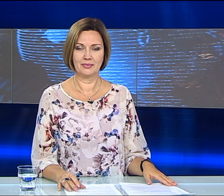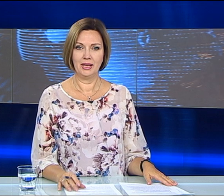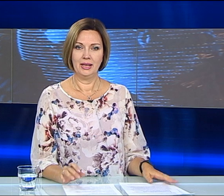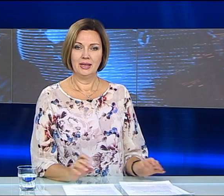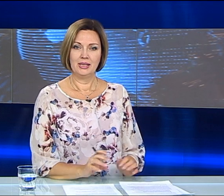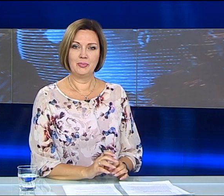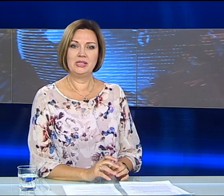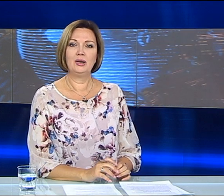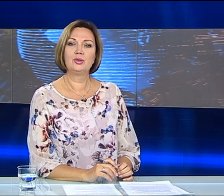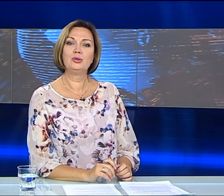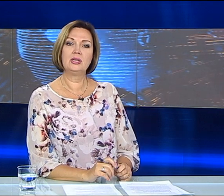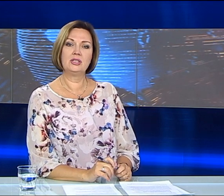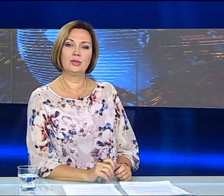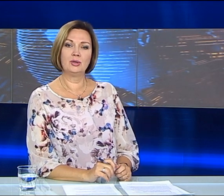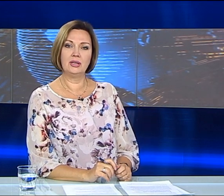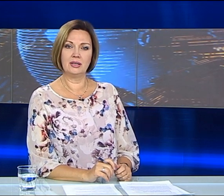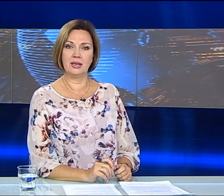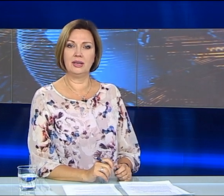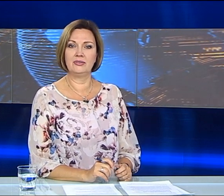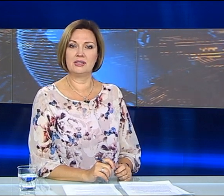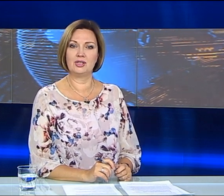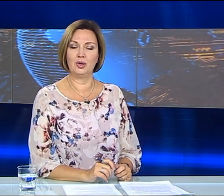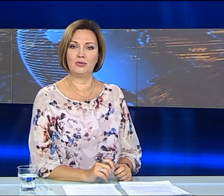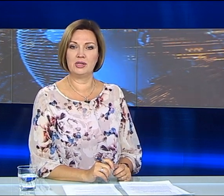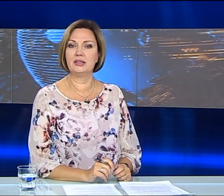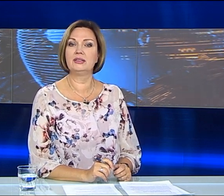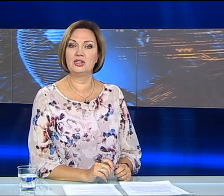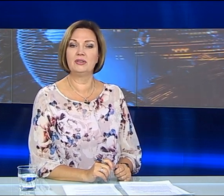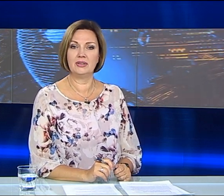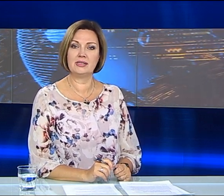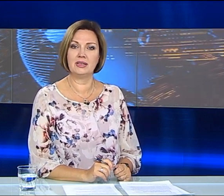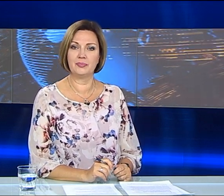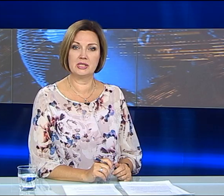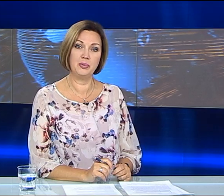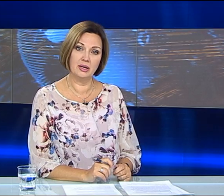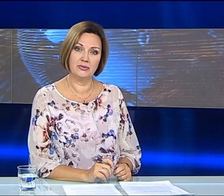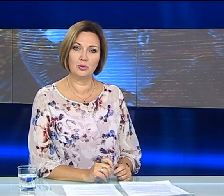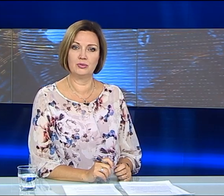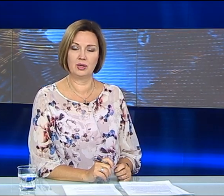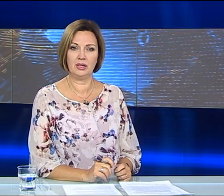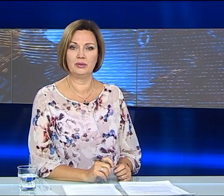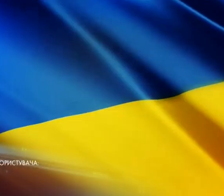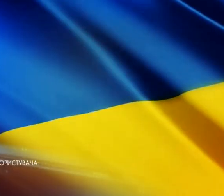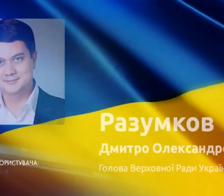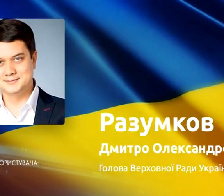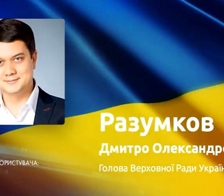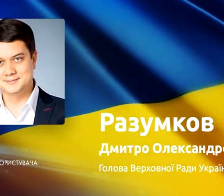Спеціально до тижня глухих, який візначають в останній тиждень вересня, спікер Верховної Ради Дмитро Разумков